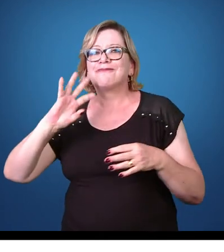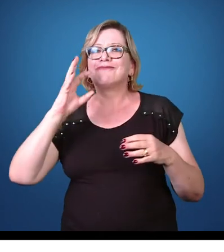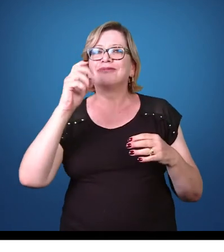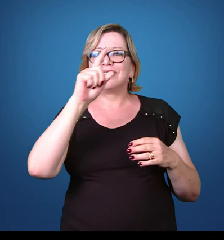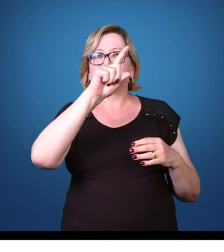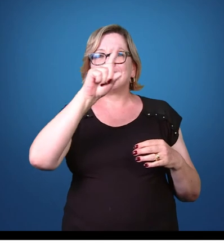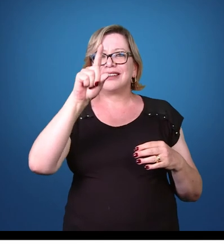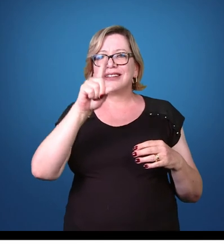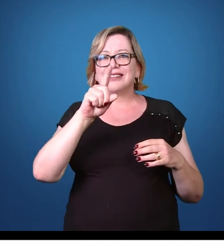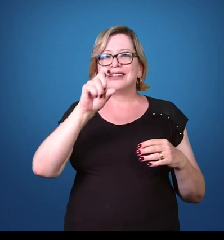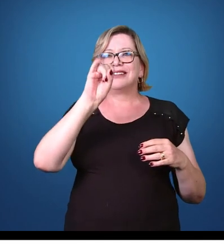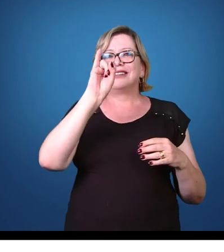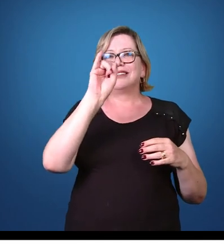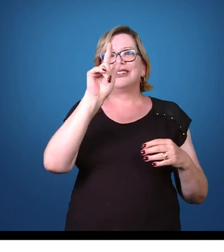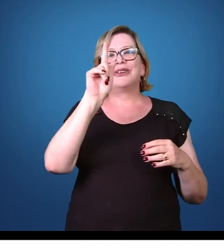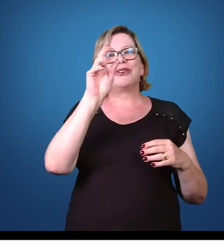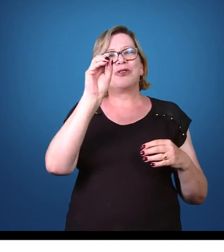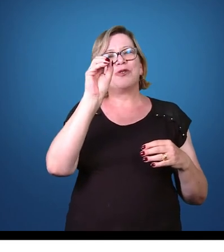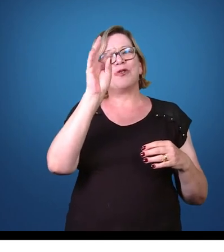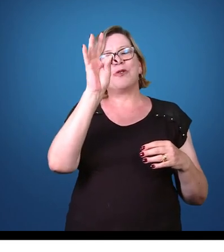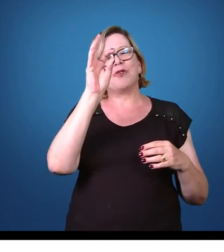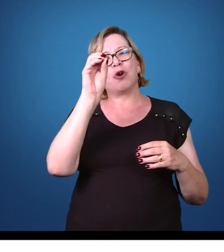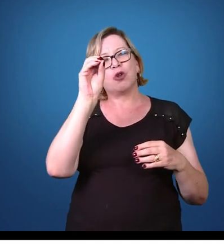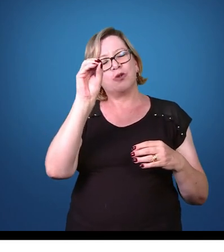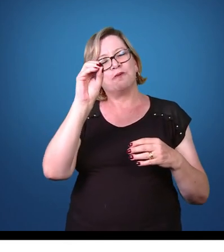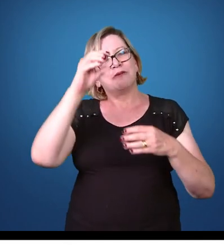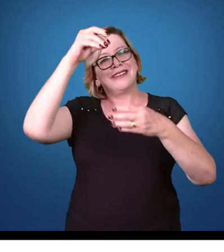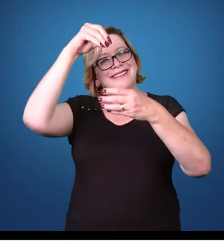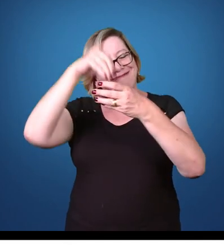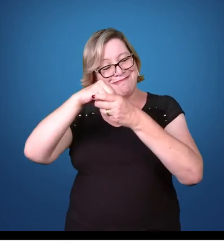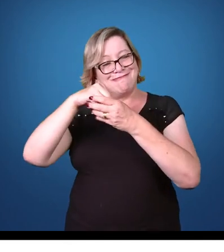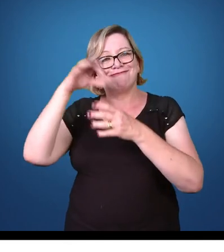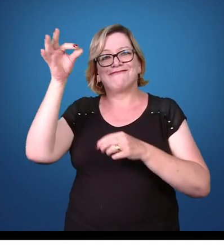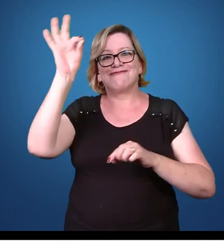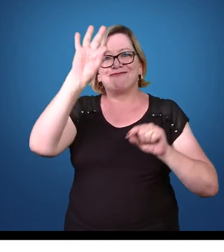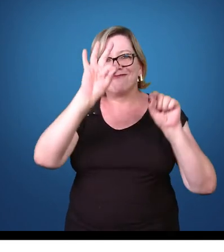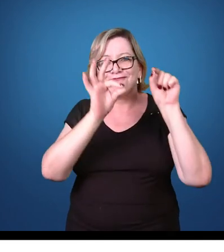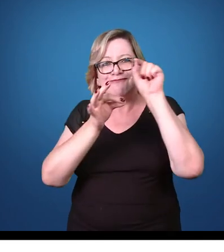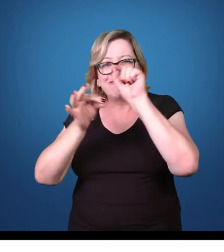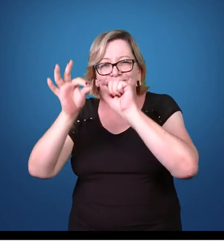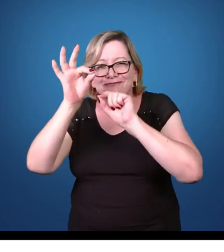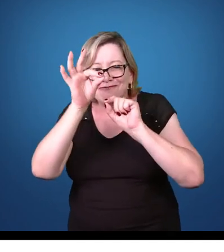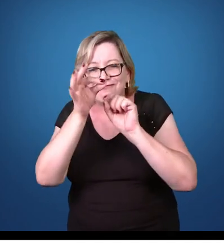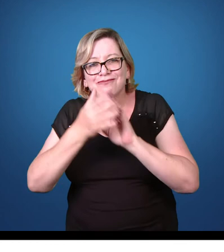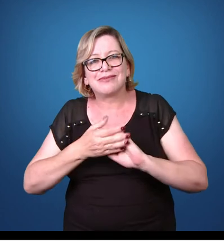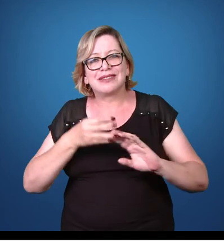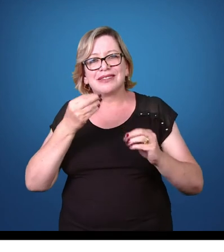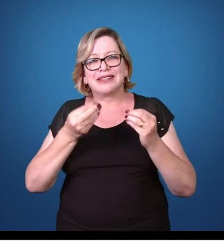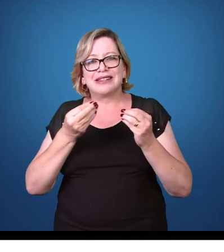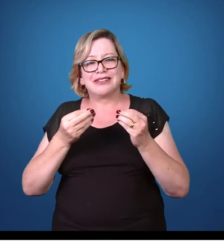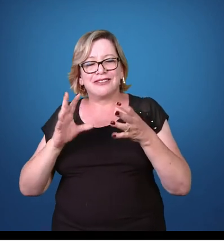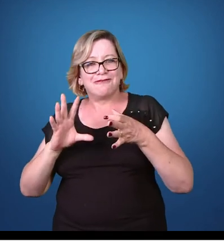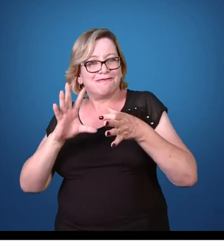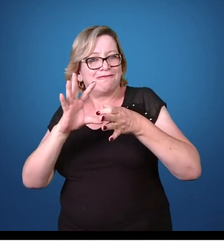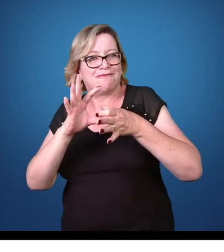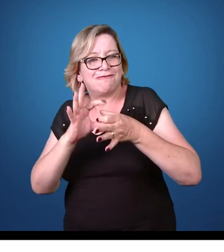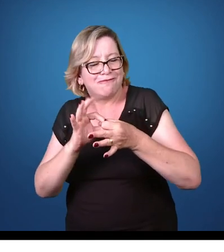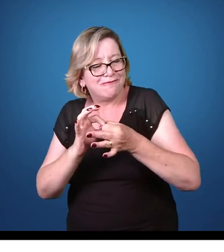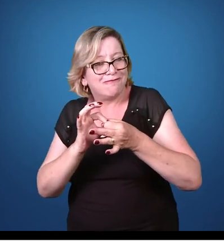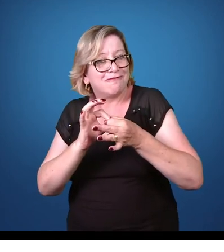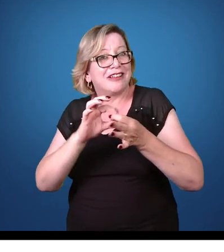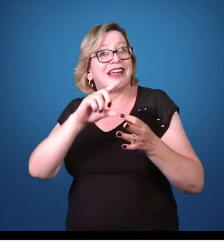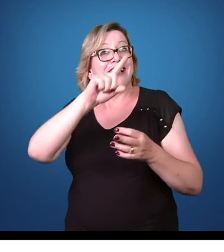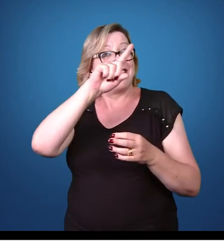Então, esses gametócitos aí, esses macro e micro gametas, eles se unem formando o